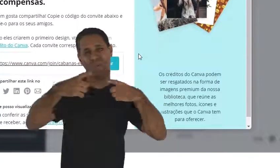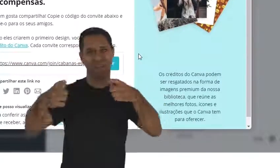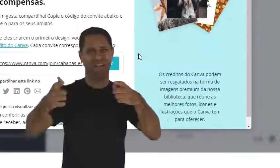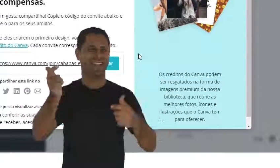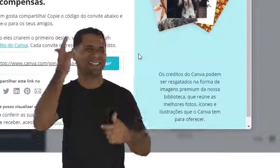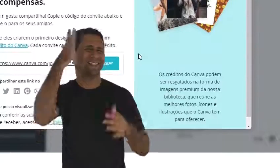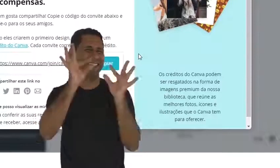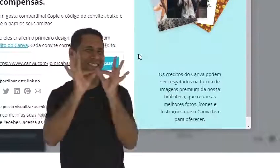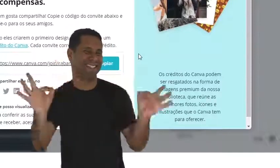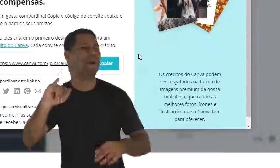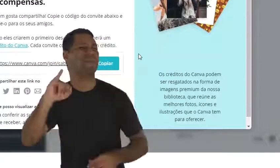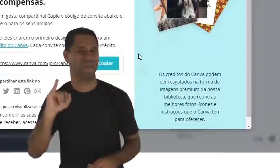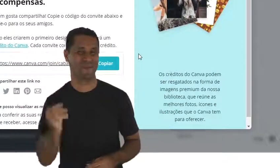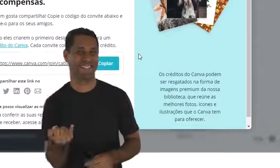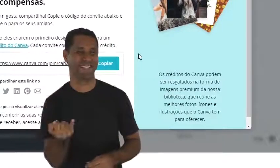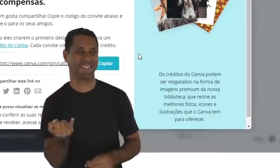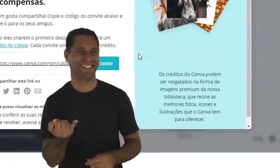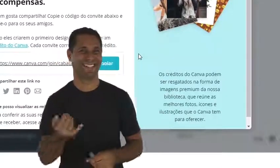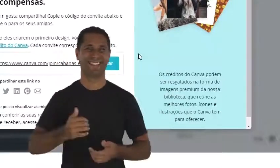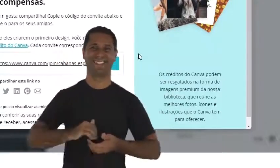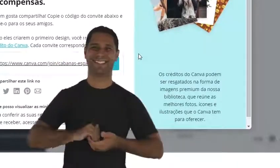Muito simples e fácil, né? Aproveite. Obrigado. Obrigado. Obrigado. Obrigado.